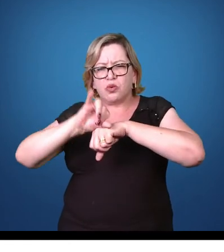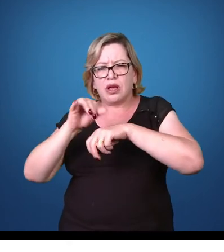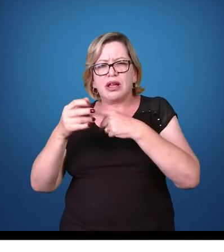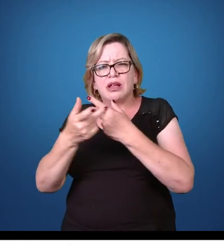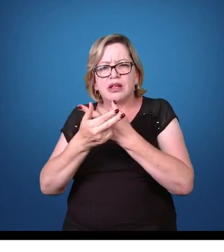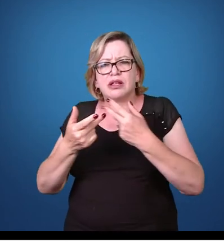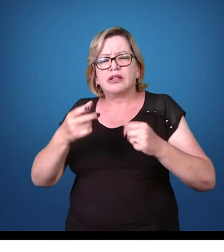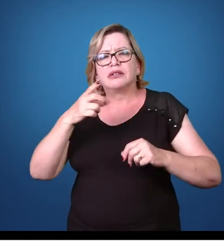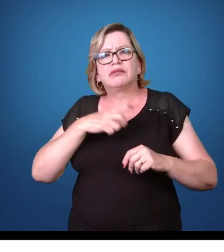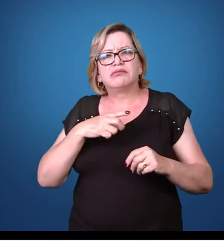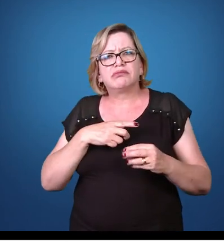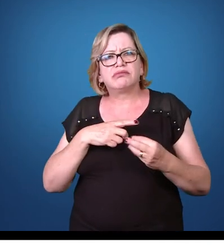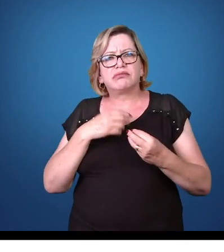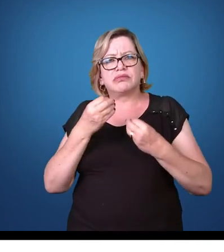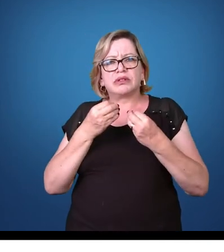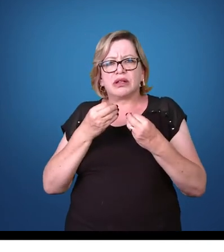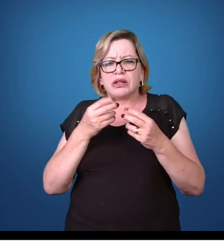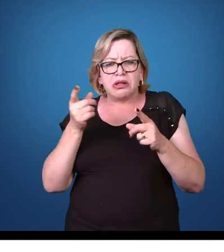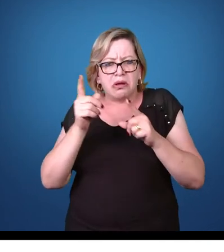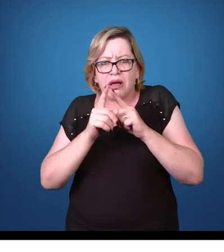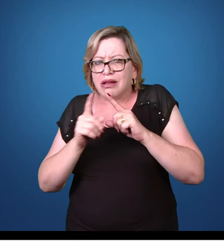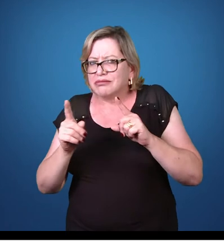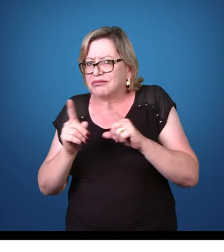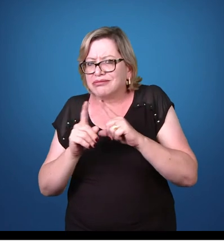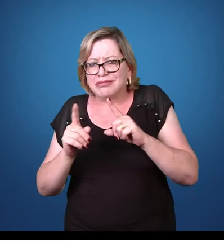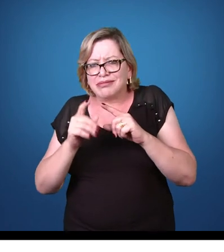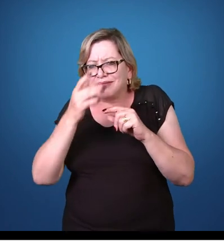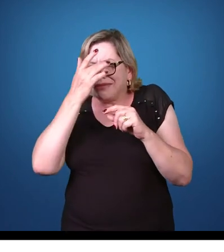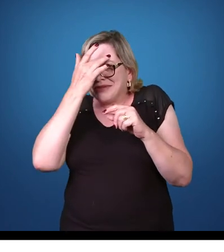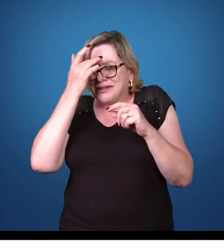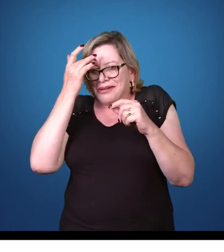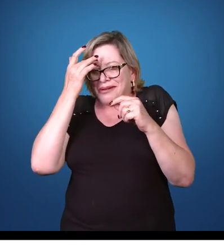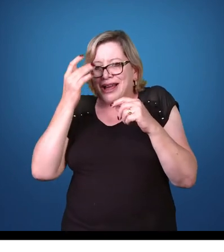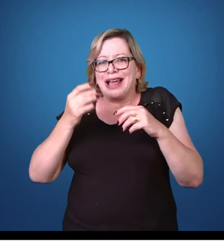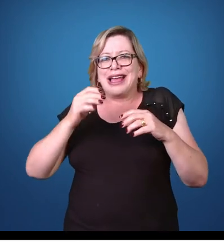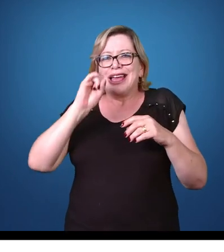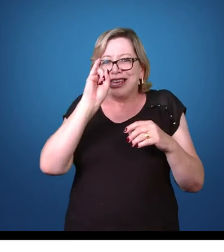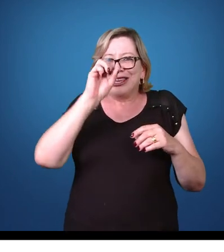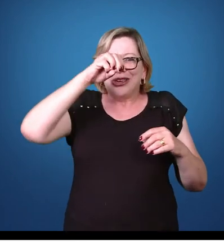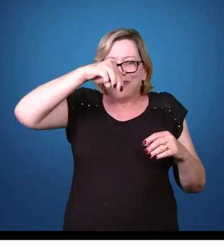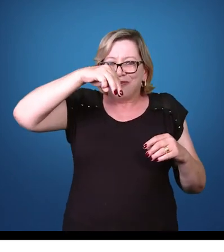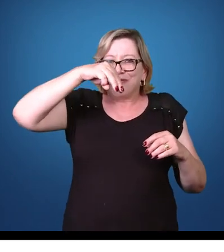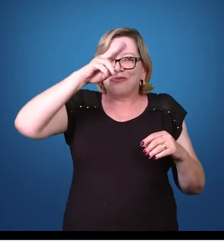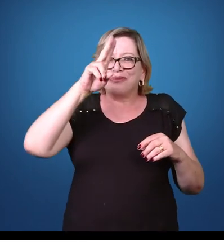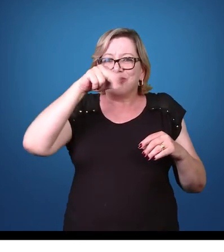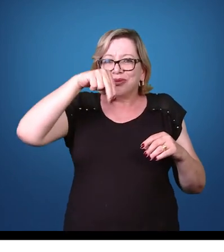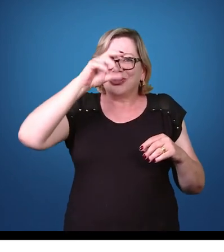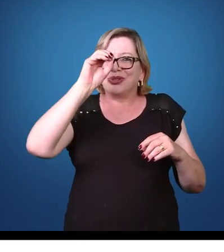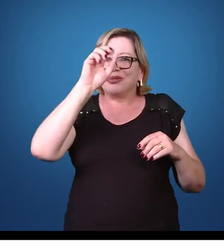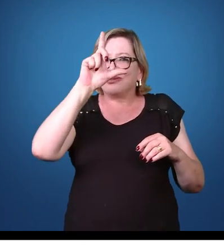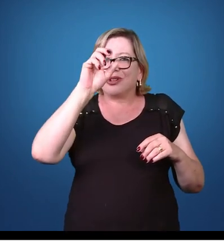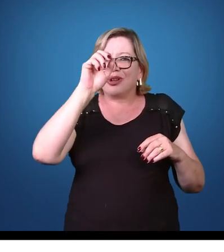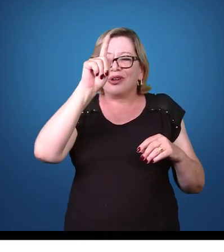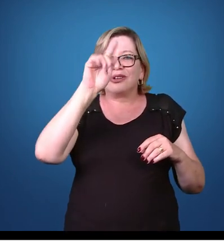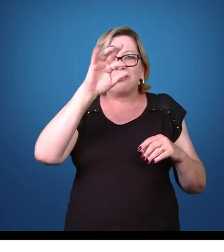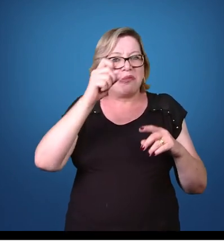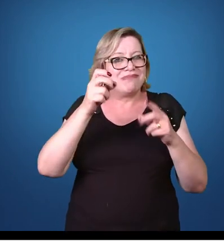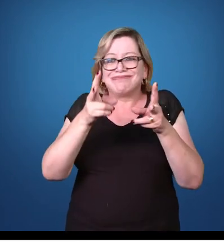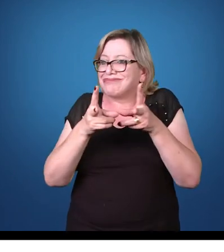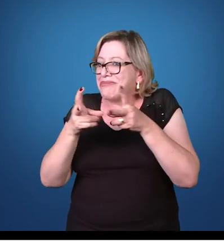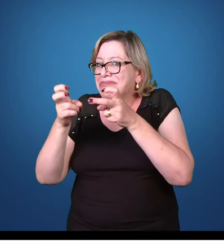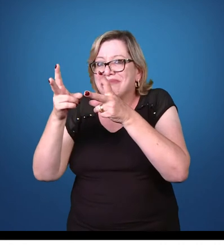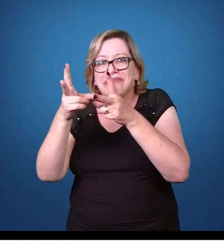E essa forma ela não é detectável pelo sistema imunológico. então a pessoa apresenta o parasita dentro do corpo,